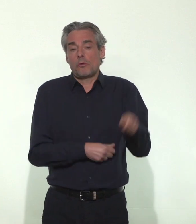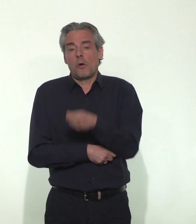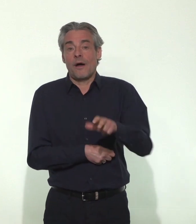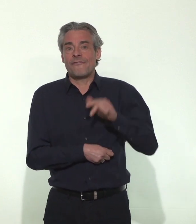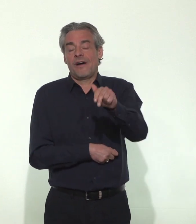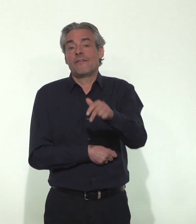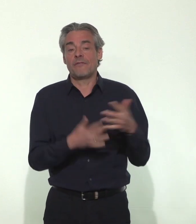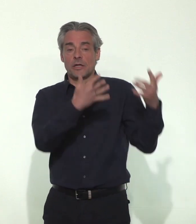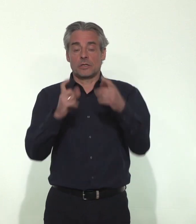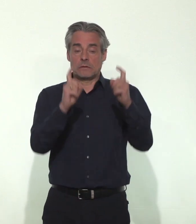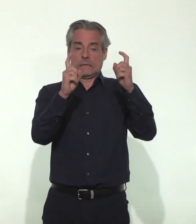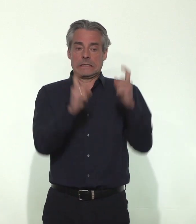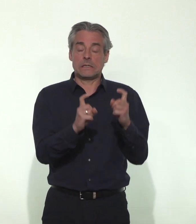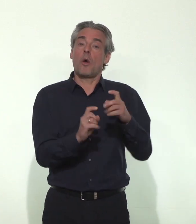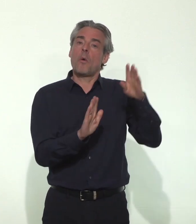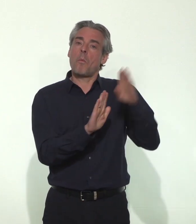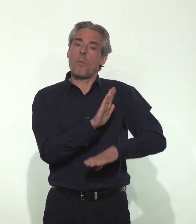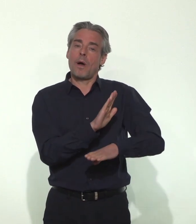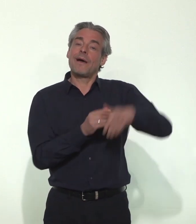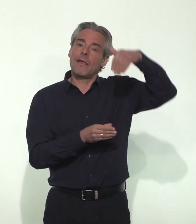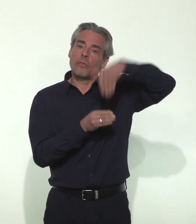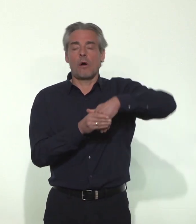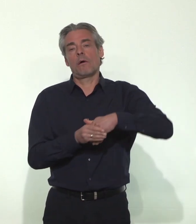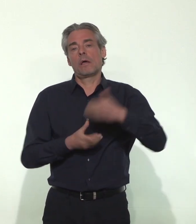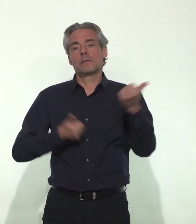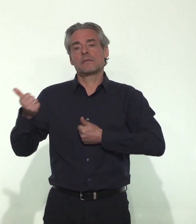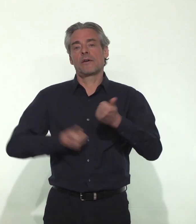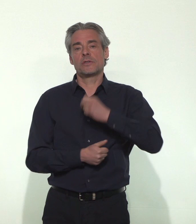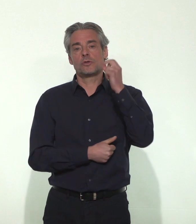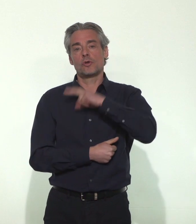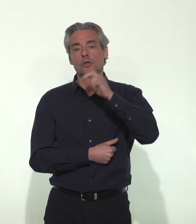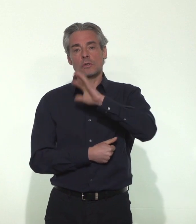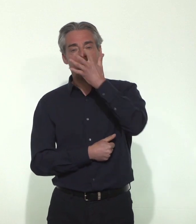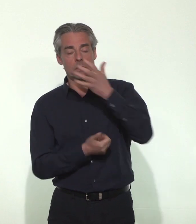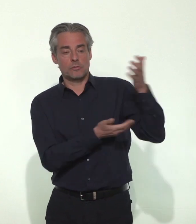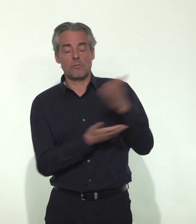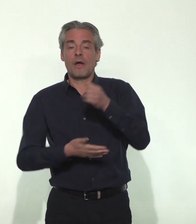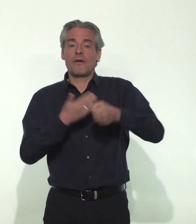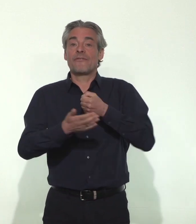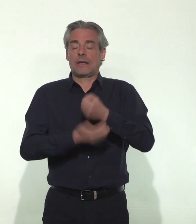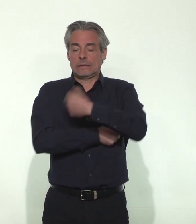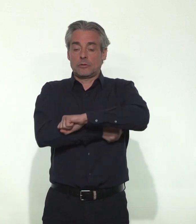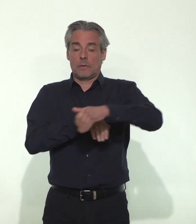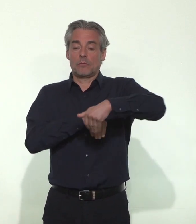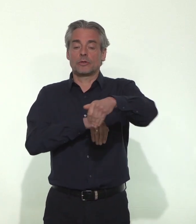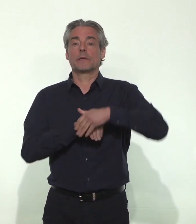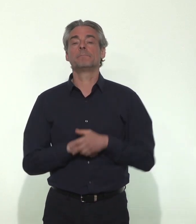une réduction du nombre de personnes nécessitant une admission en réanimation à partir de la fin de cette semaine.